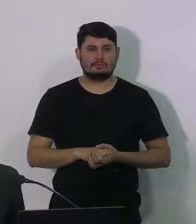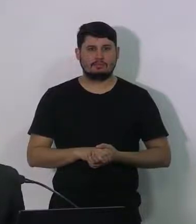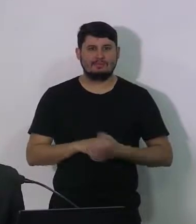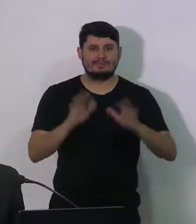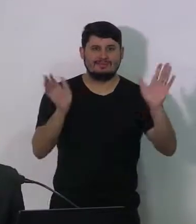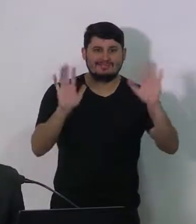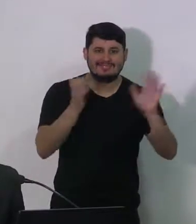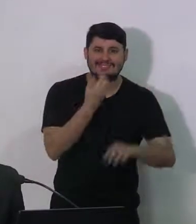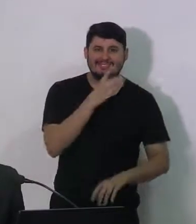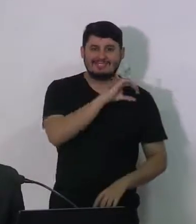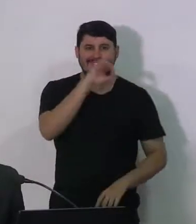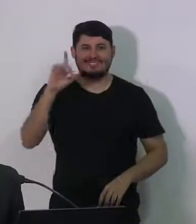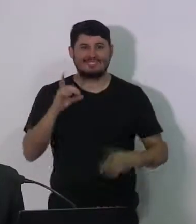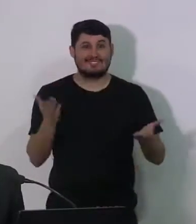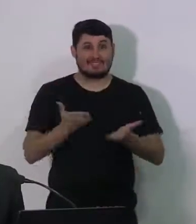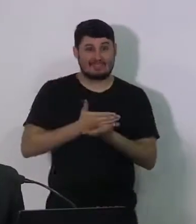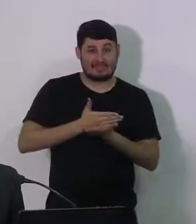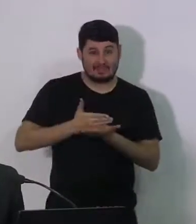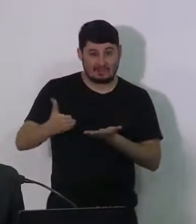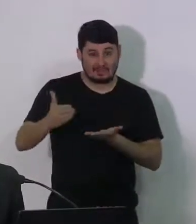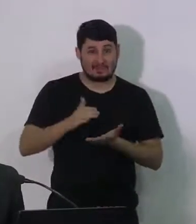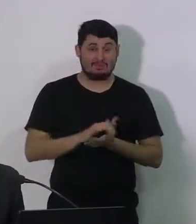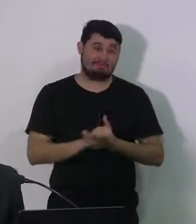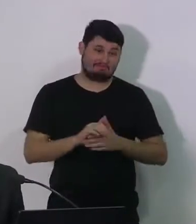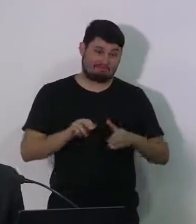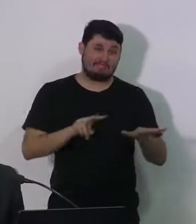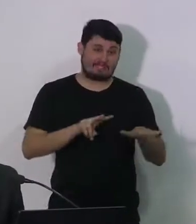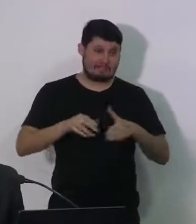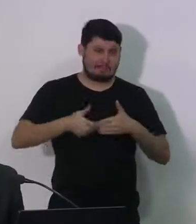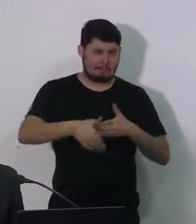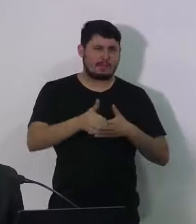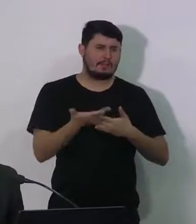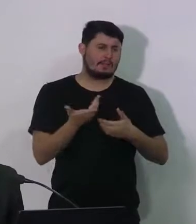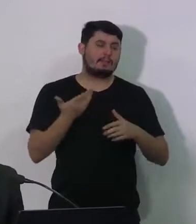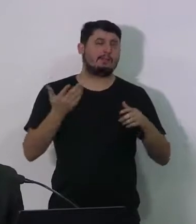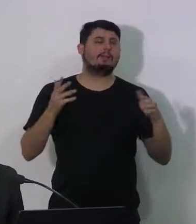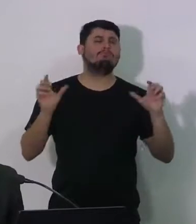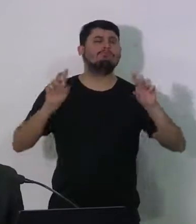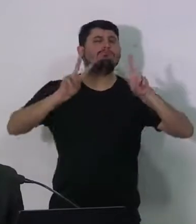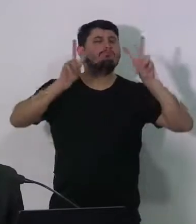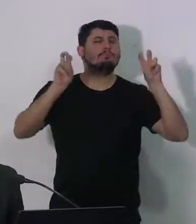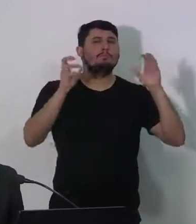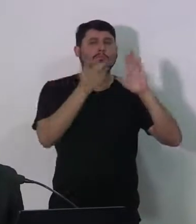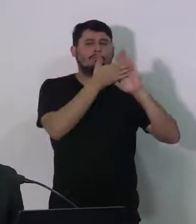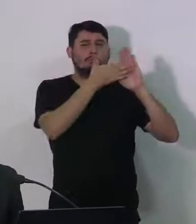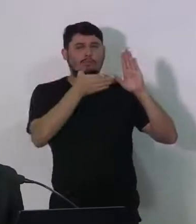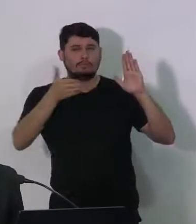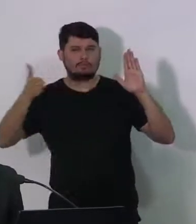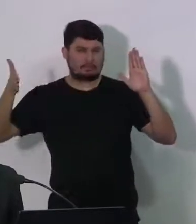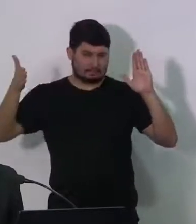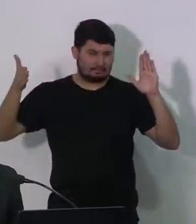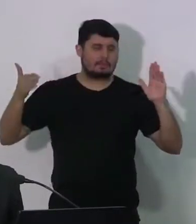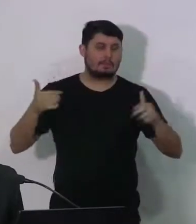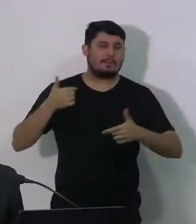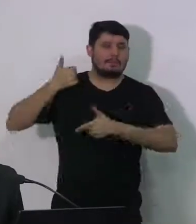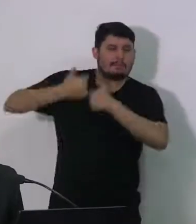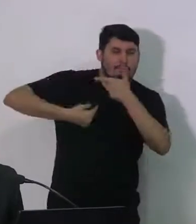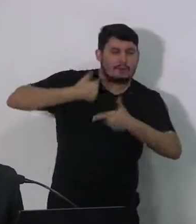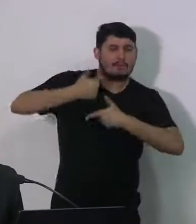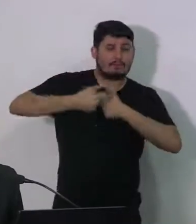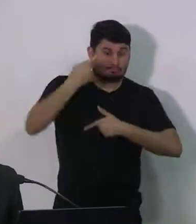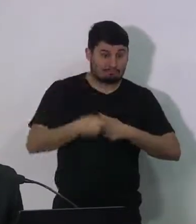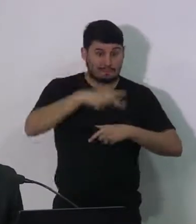Gente, bom dia. Estamos começando a semana fazendo um balanço das ações que a gente tem tomado na Prefeitura de Caruaru,